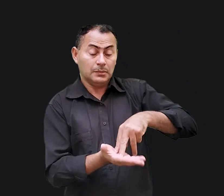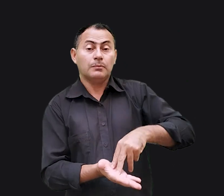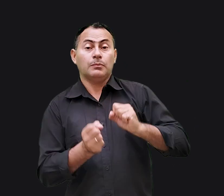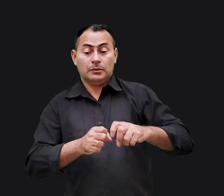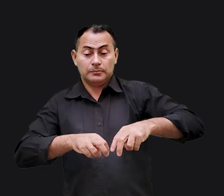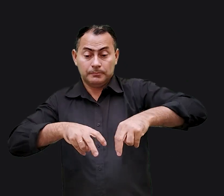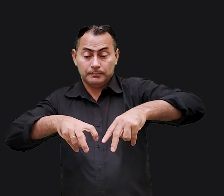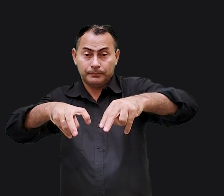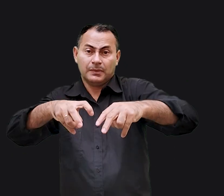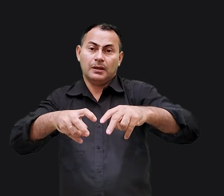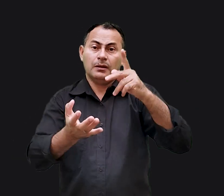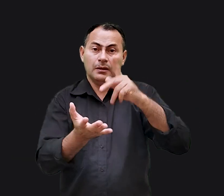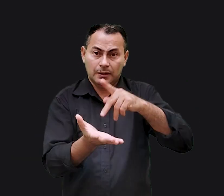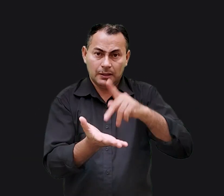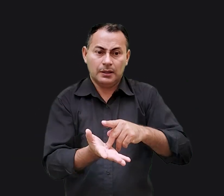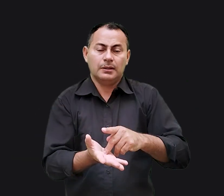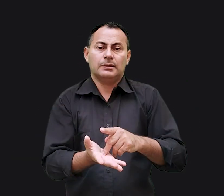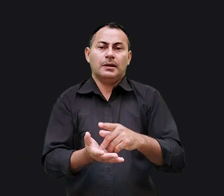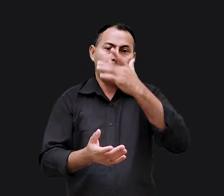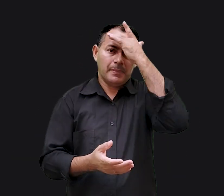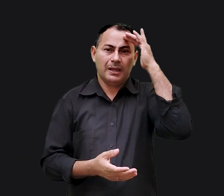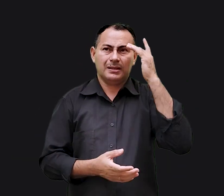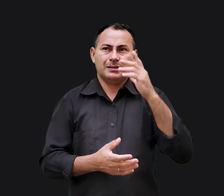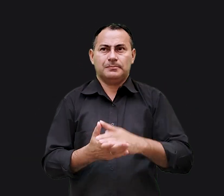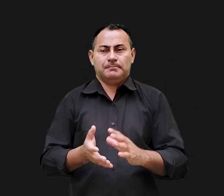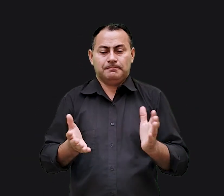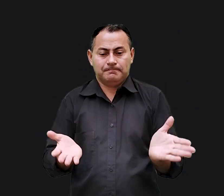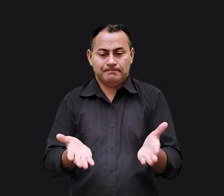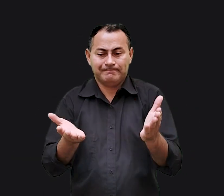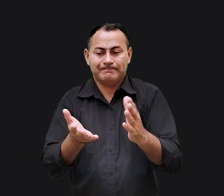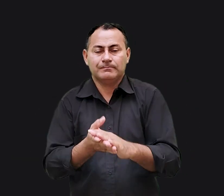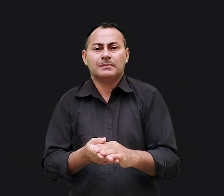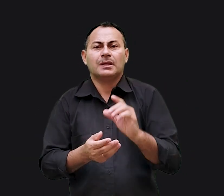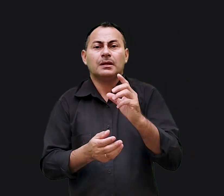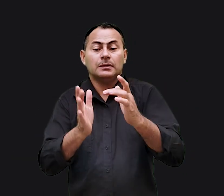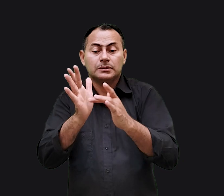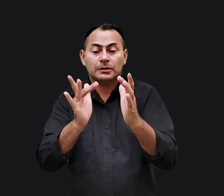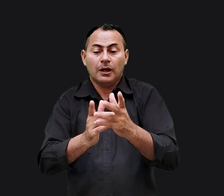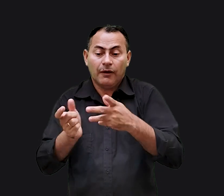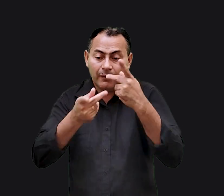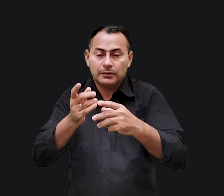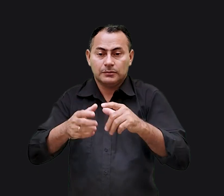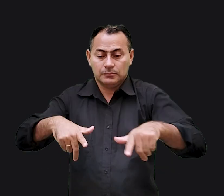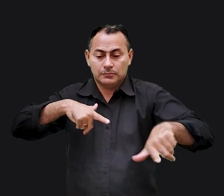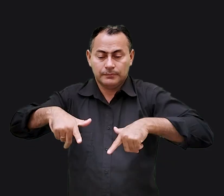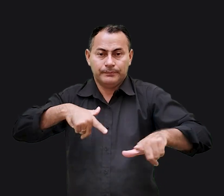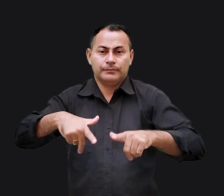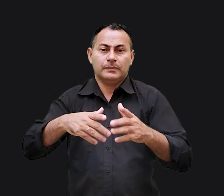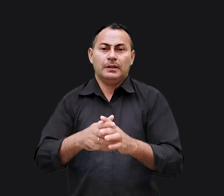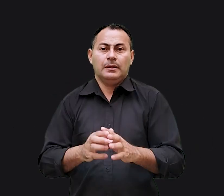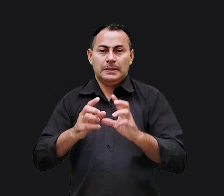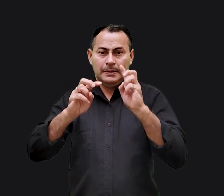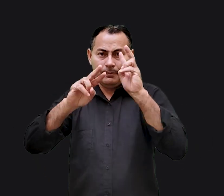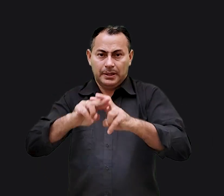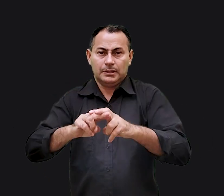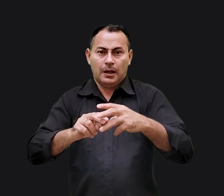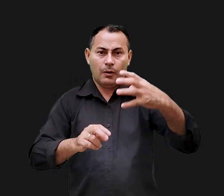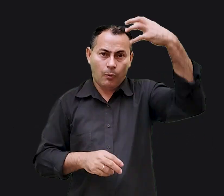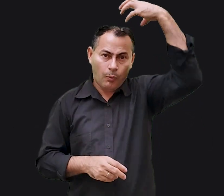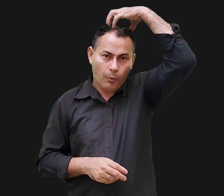pôde andar. Se é verdade que muita dessa gente cativa para quem Jesus dirigiu seu ministério estava presa à